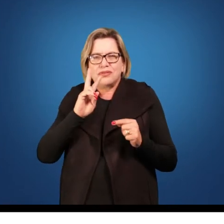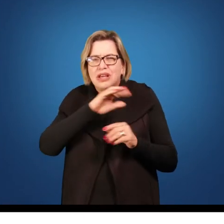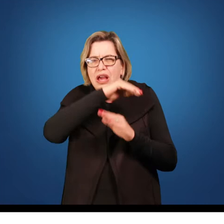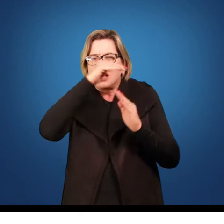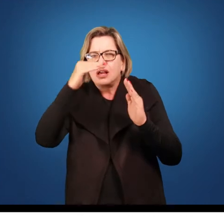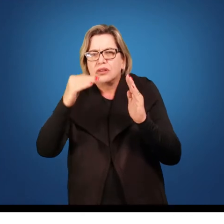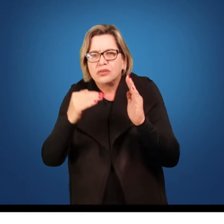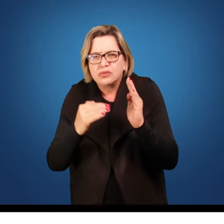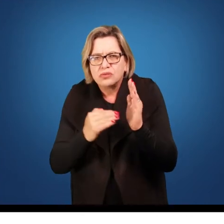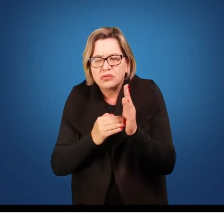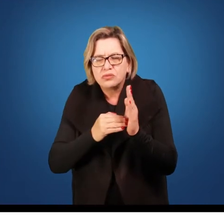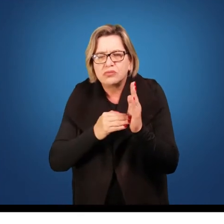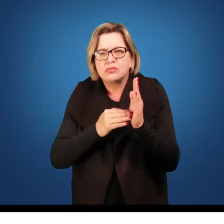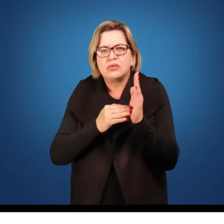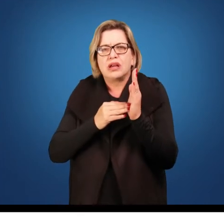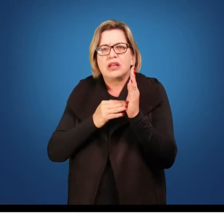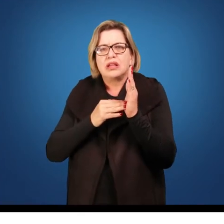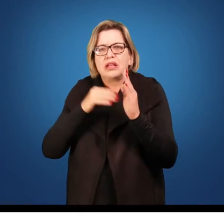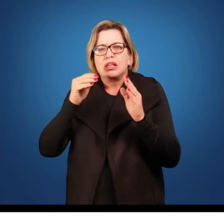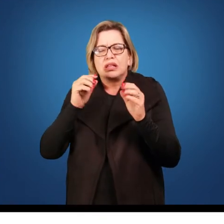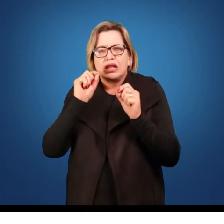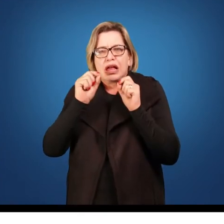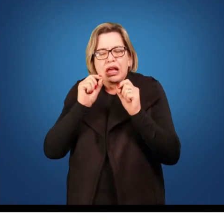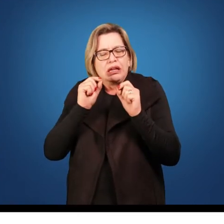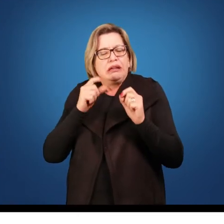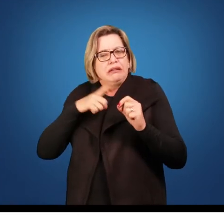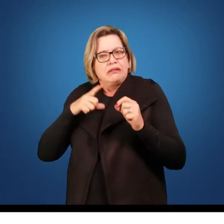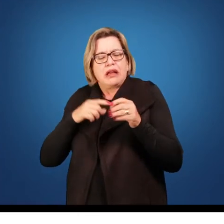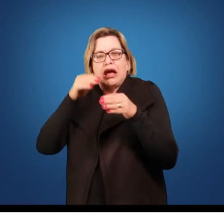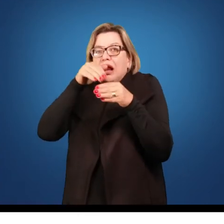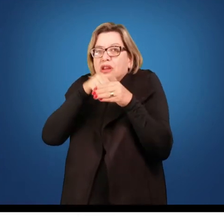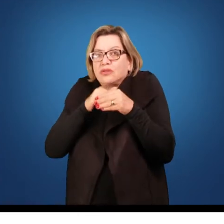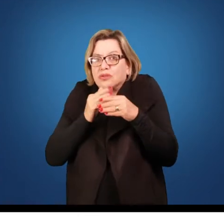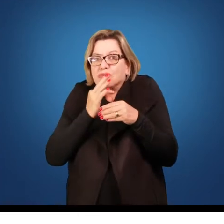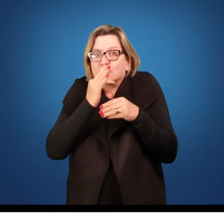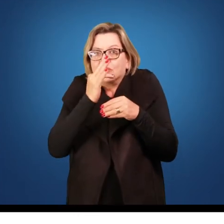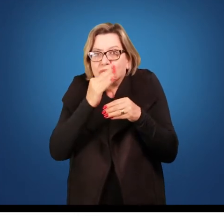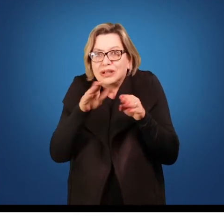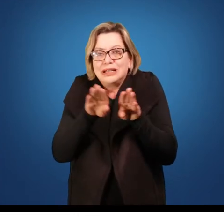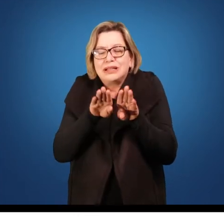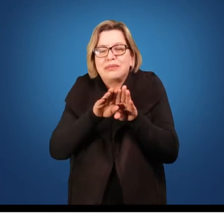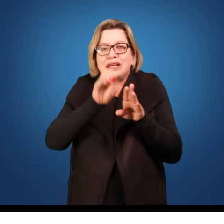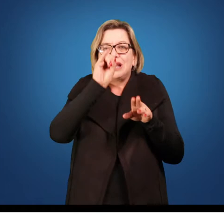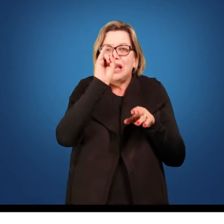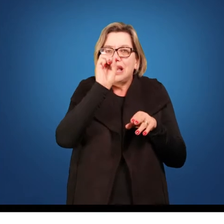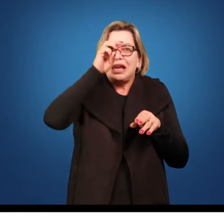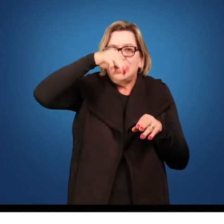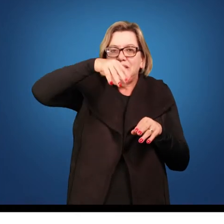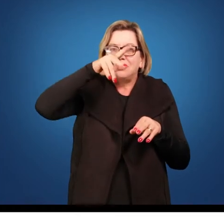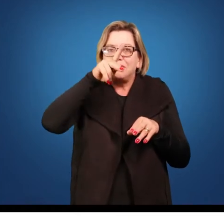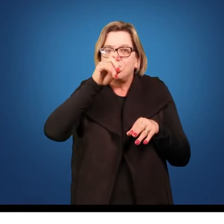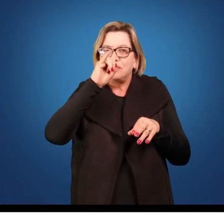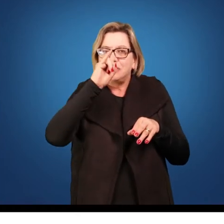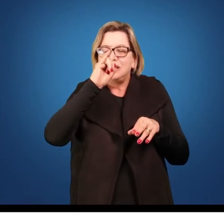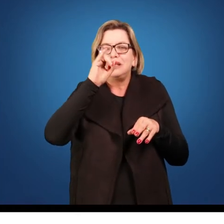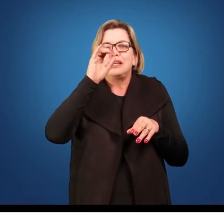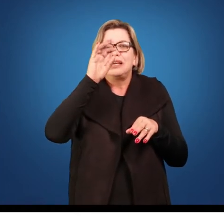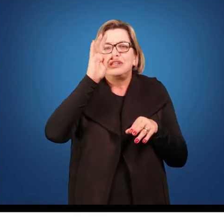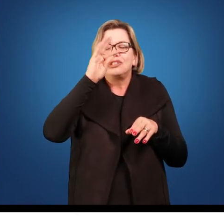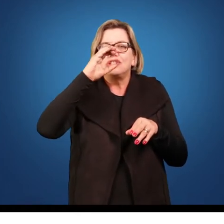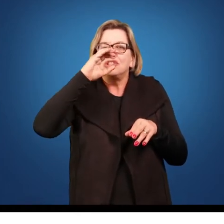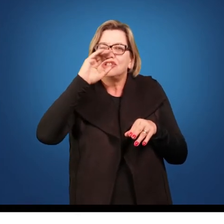questões que envolvem as eleições que se aproximam e, sobretudo, o impeachment que houve da presidenta Dilma em